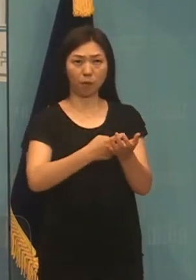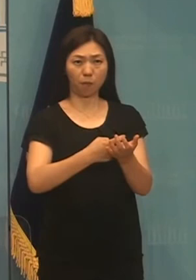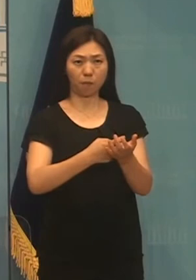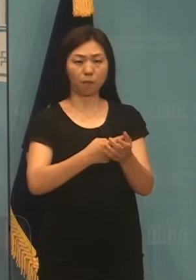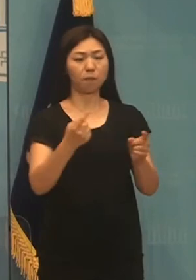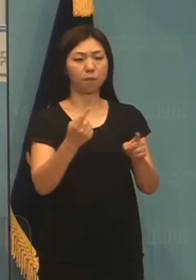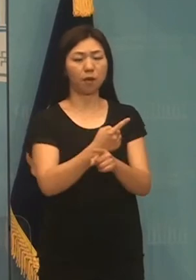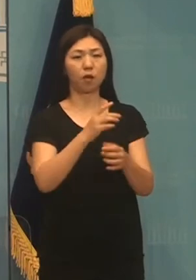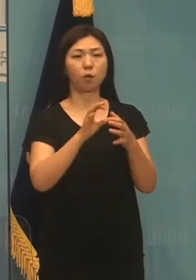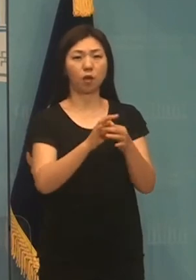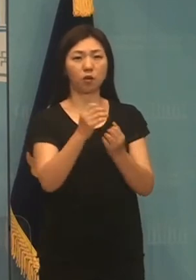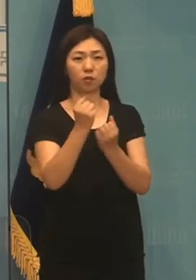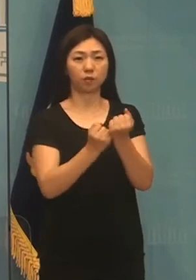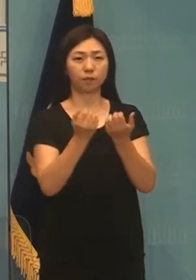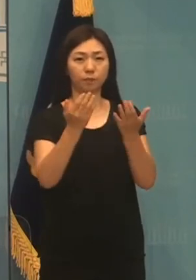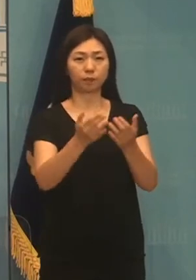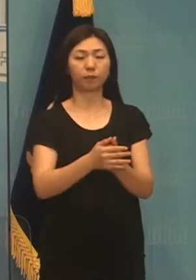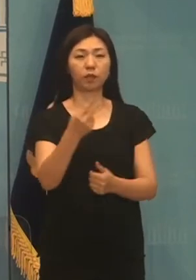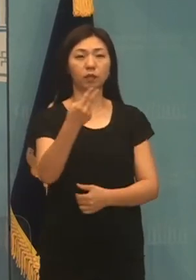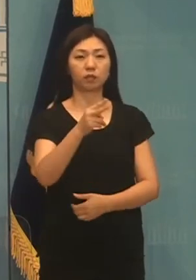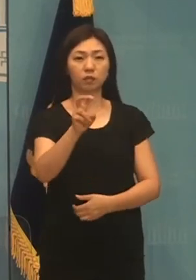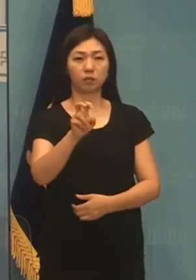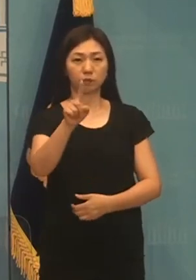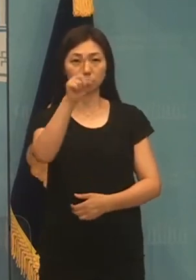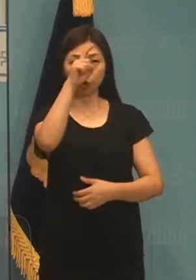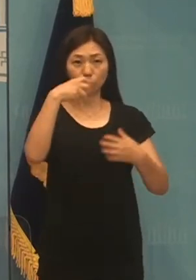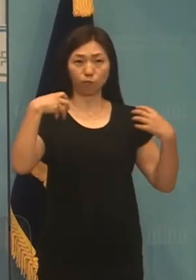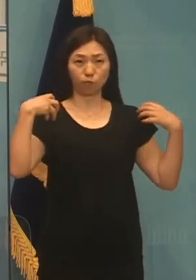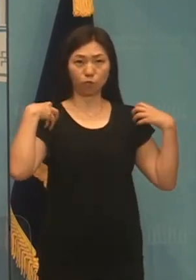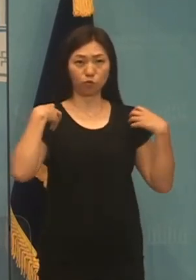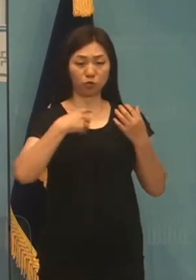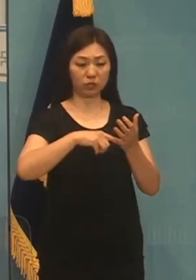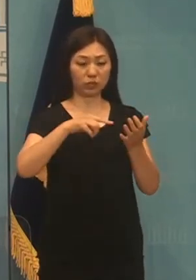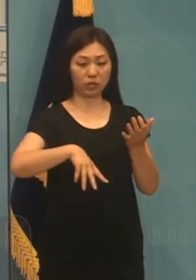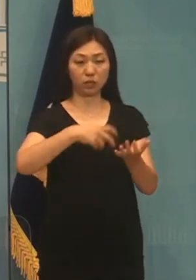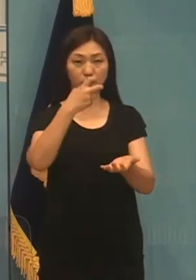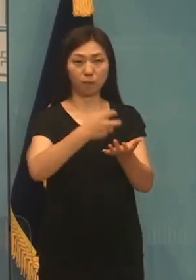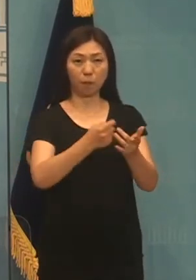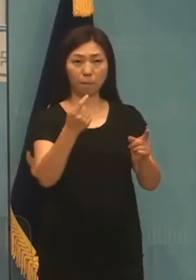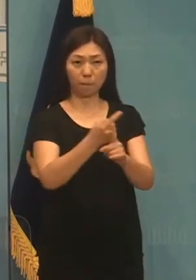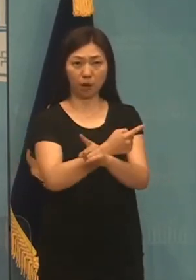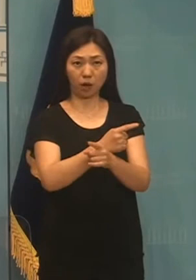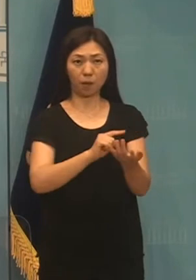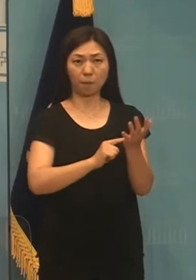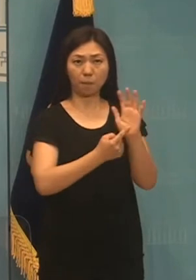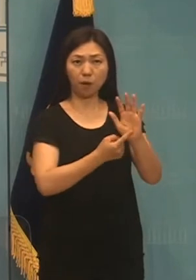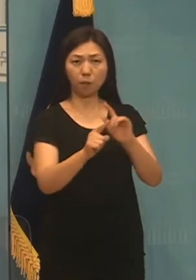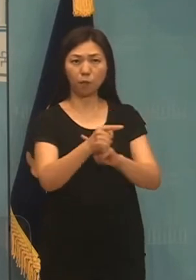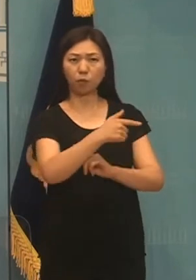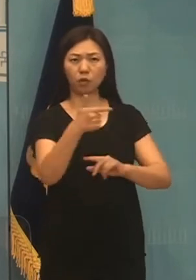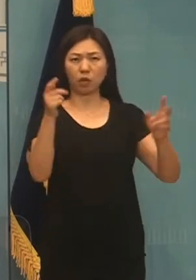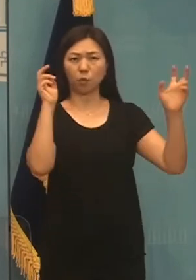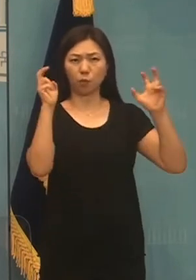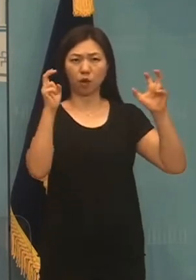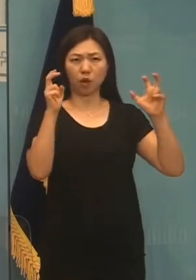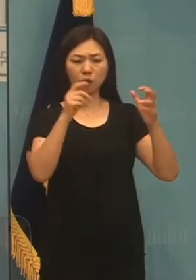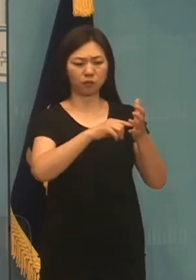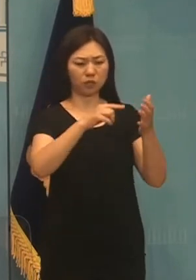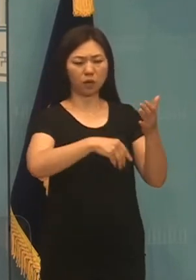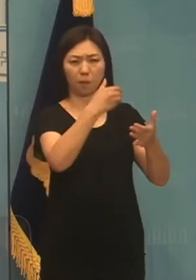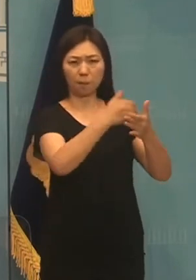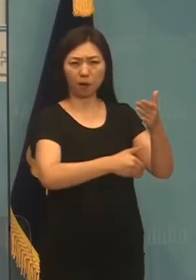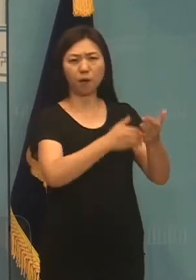드리겠습니다. 2021년 정부의 세법 개정안 발표, 대기업 감세가 아니라 기후위기와